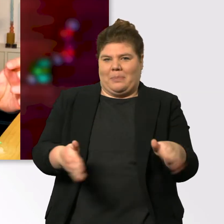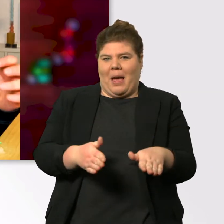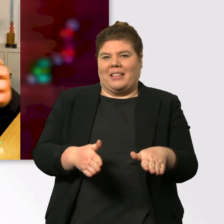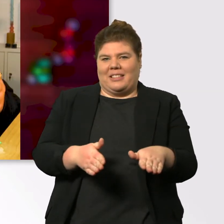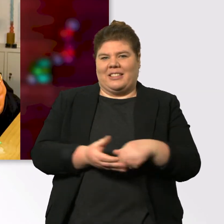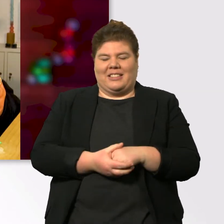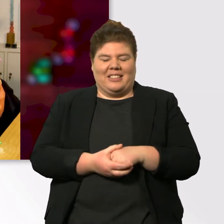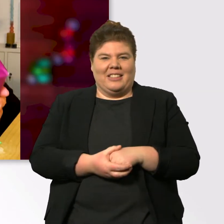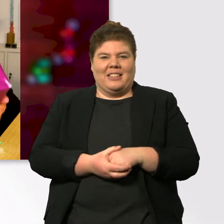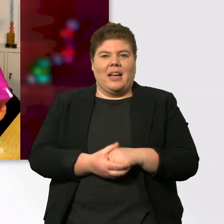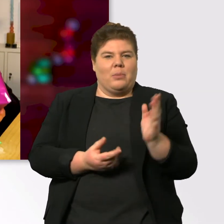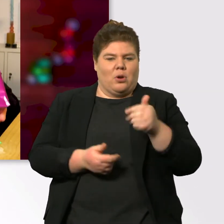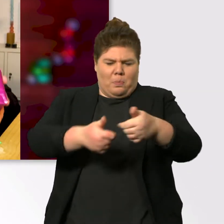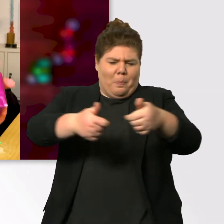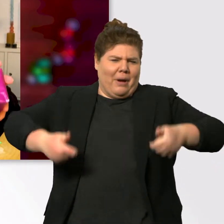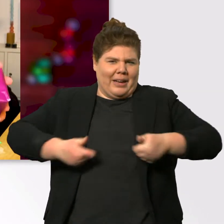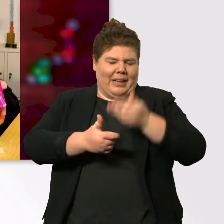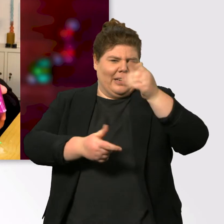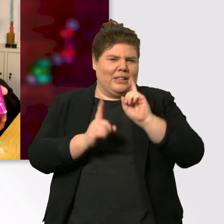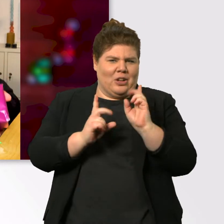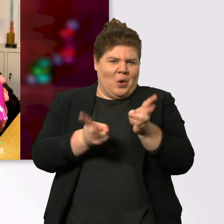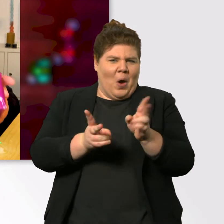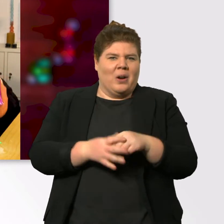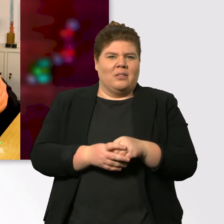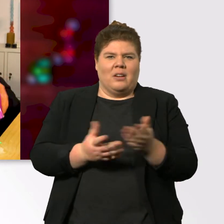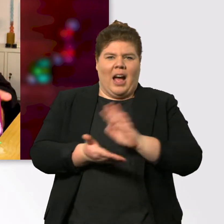aber noch ein Paket. Ich reiße es einfach jetzt auf.